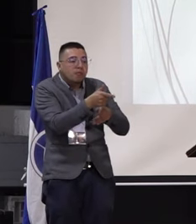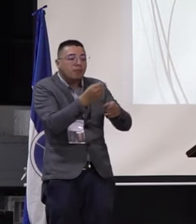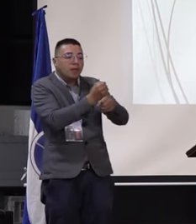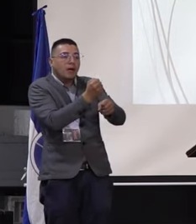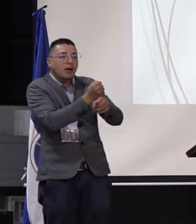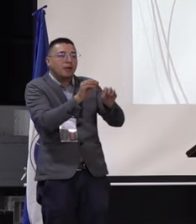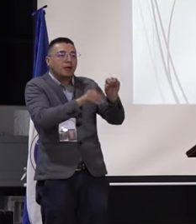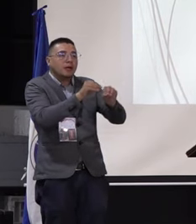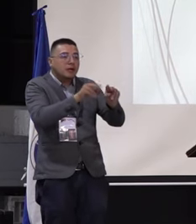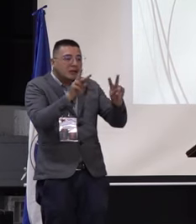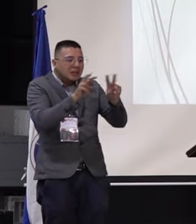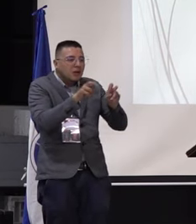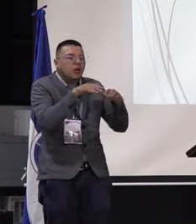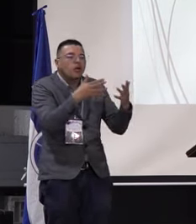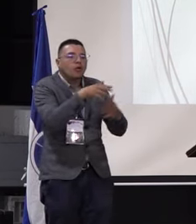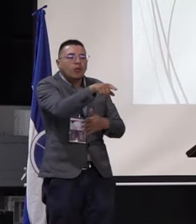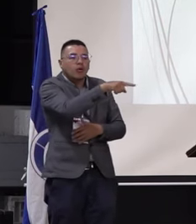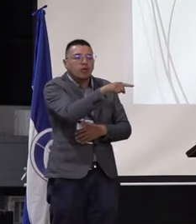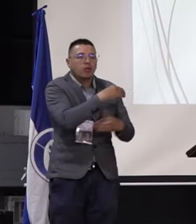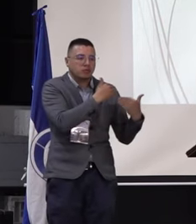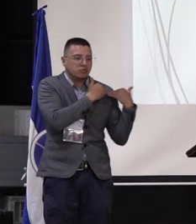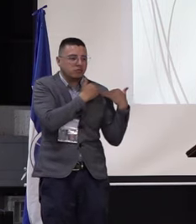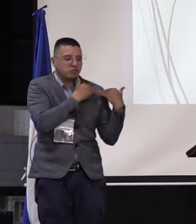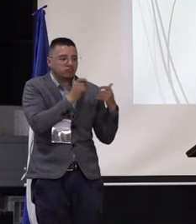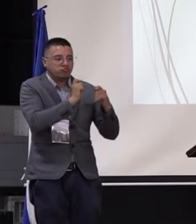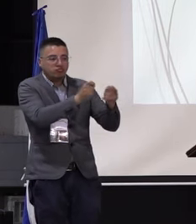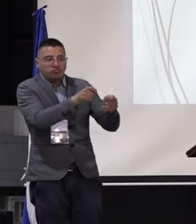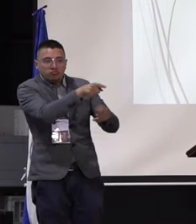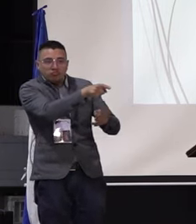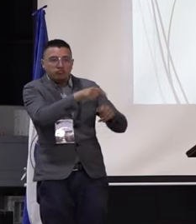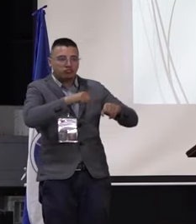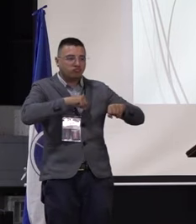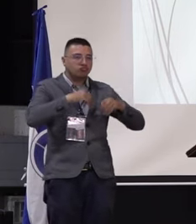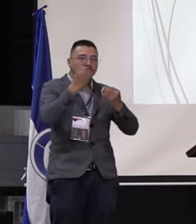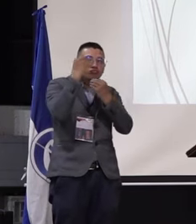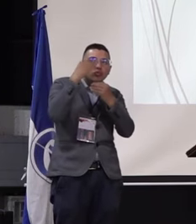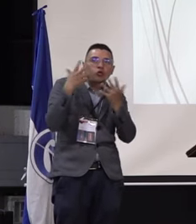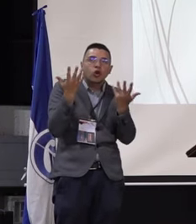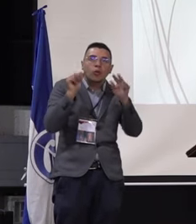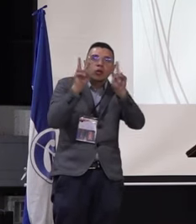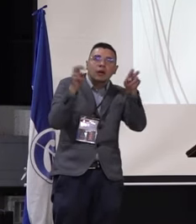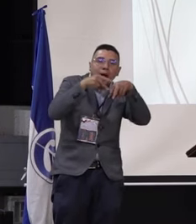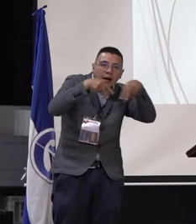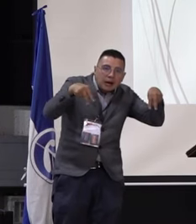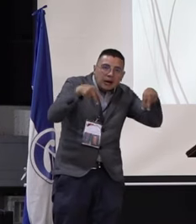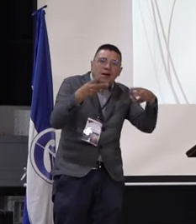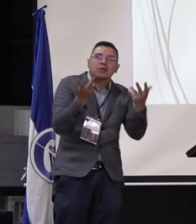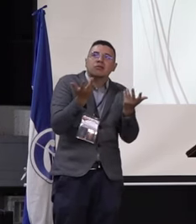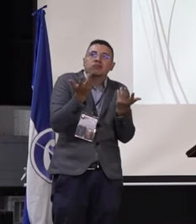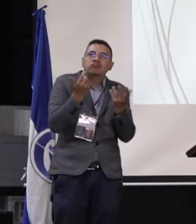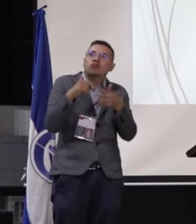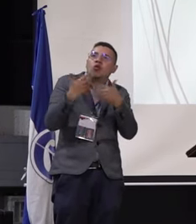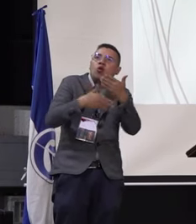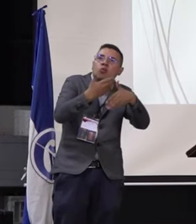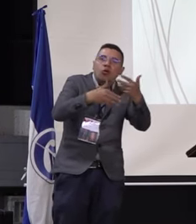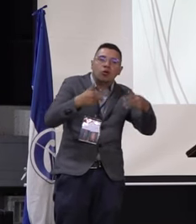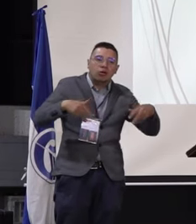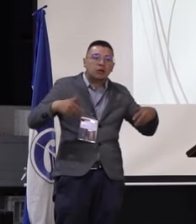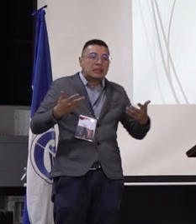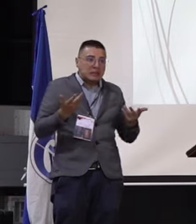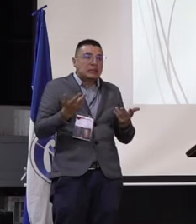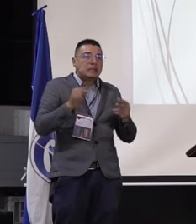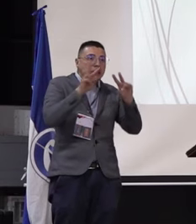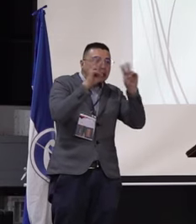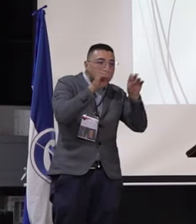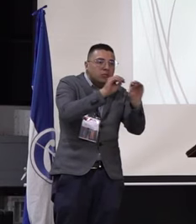en esa medida a que tuvieran una formación en relación al tema de género y también cómo abordar situaciones de violencia, por